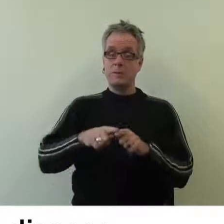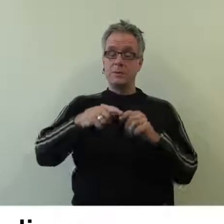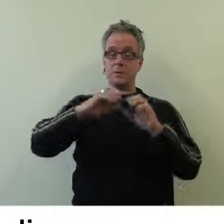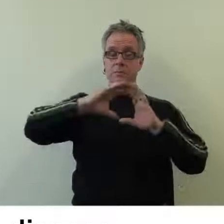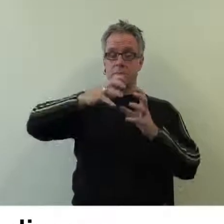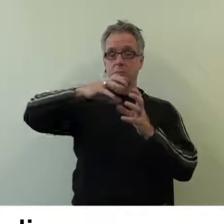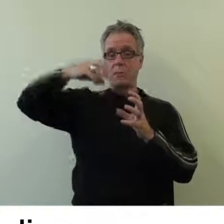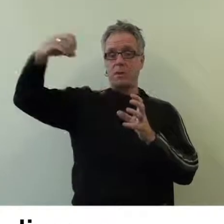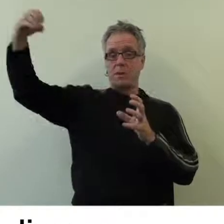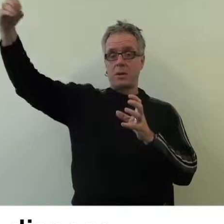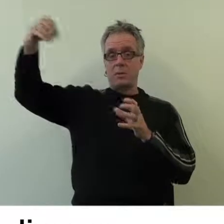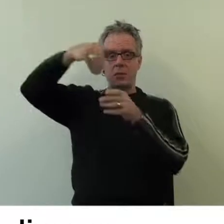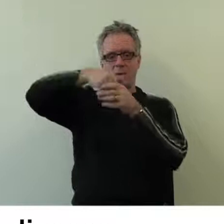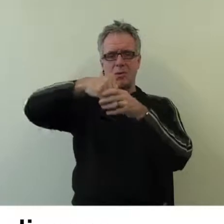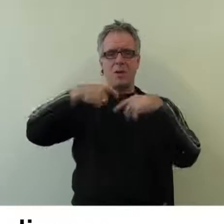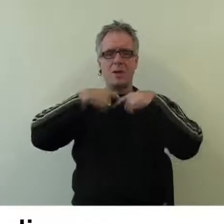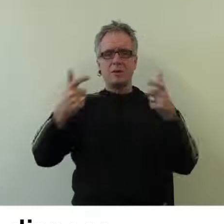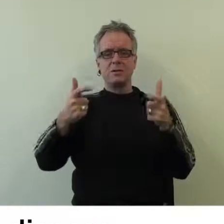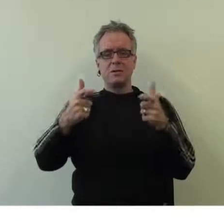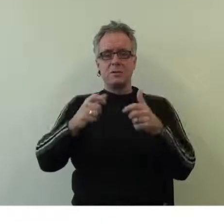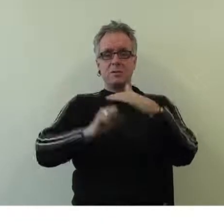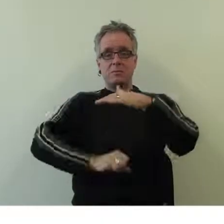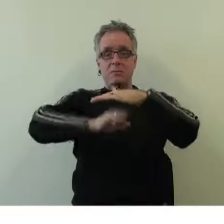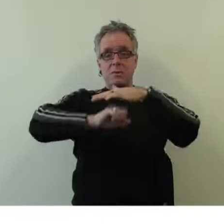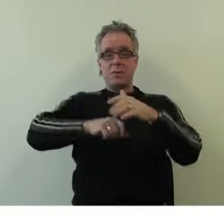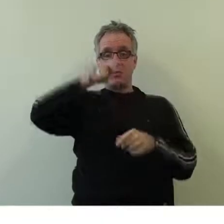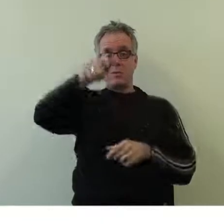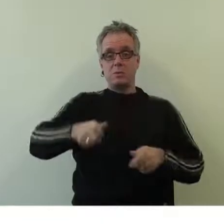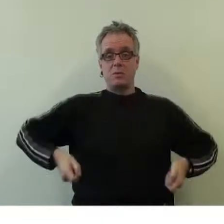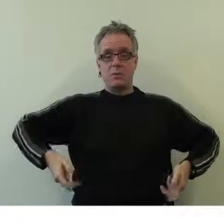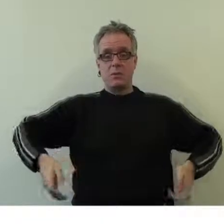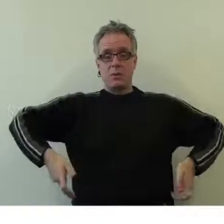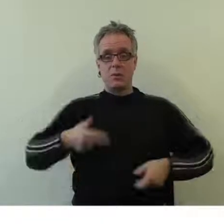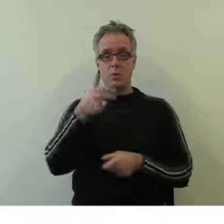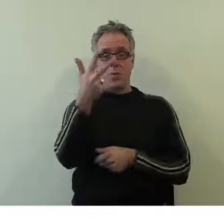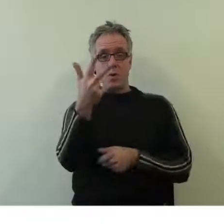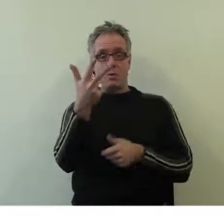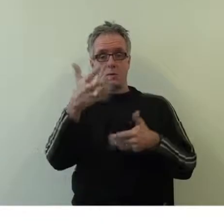Le Planétarium dispose d'un accueil maximal de 3 personnes en fauteuil roulant.